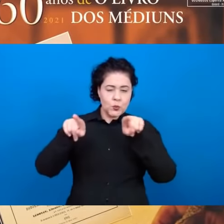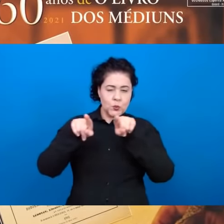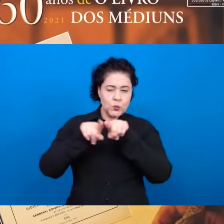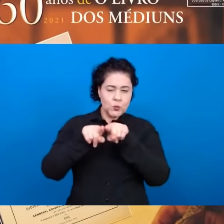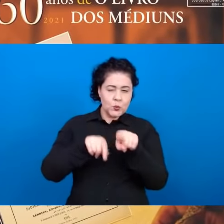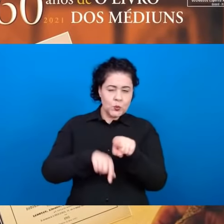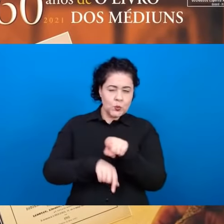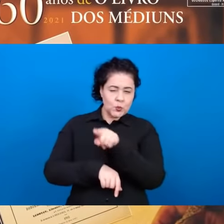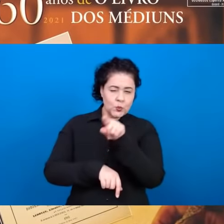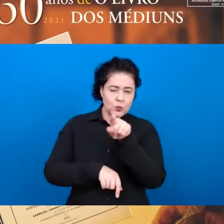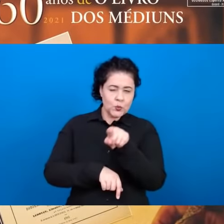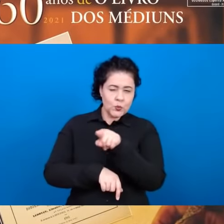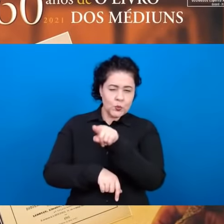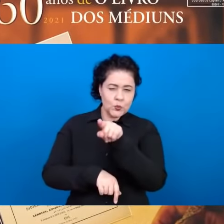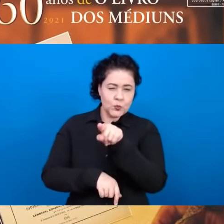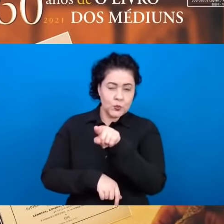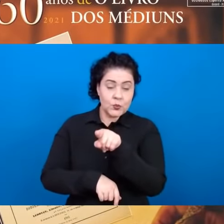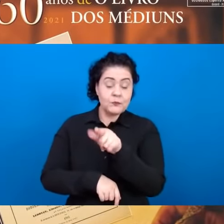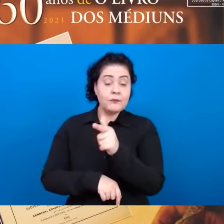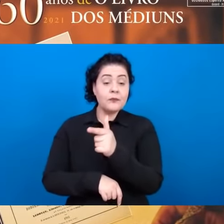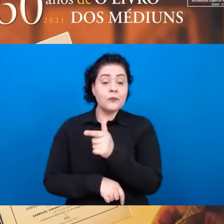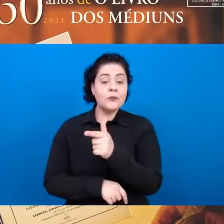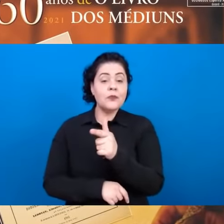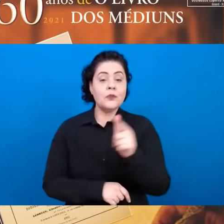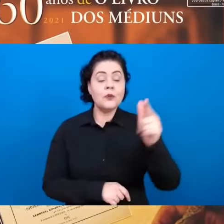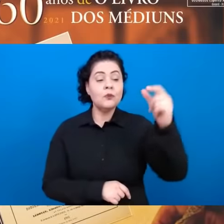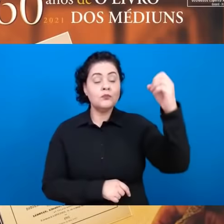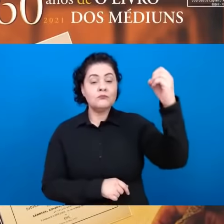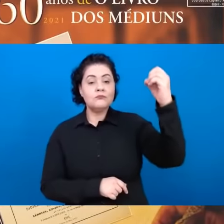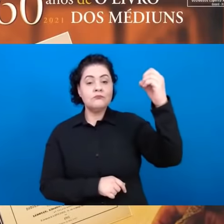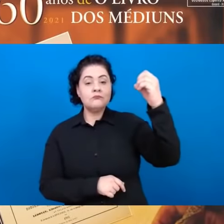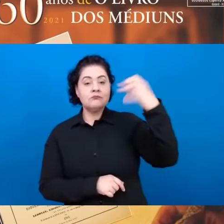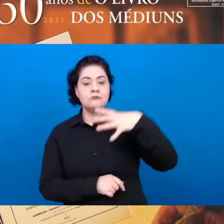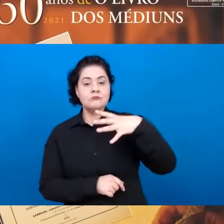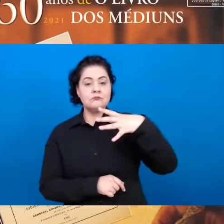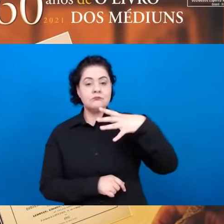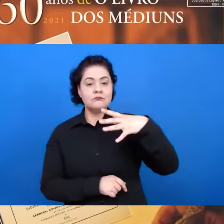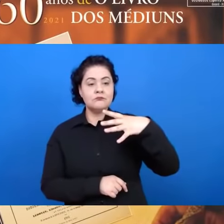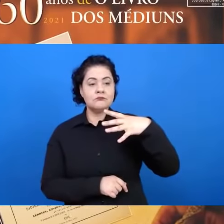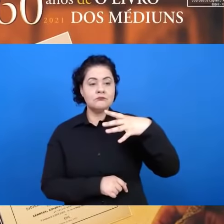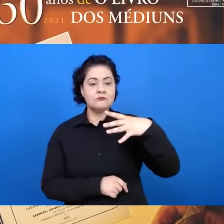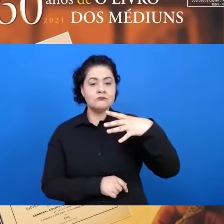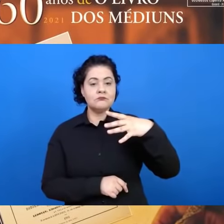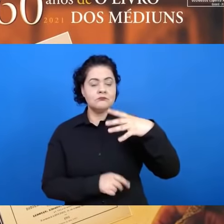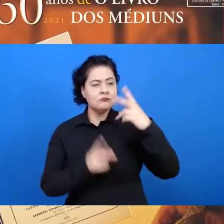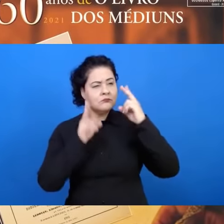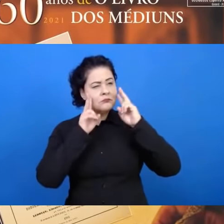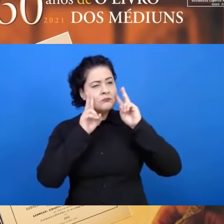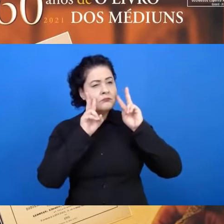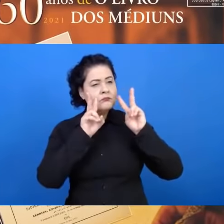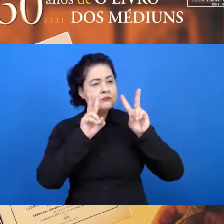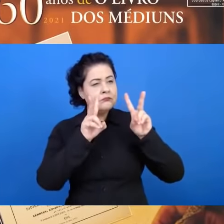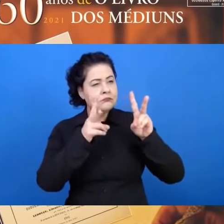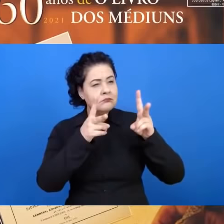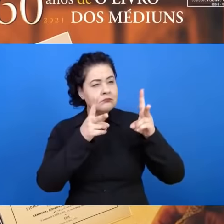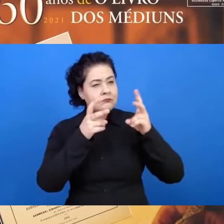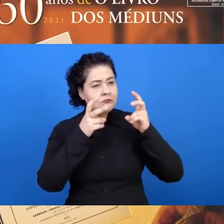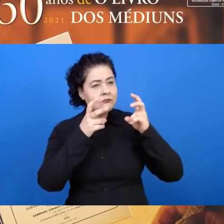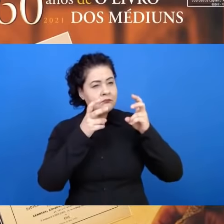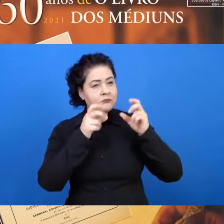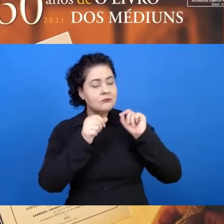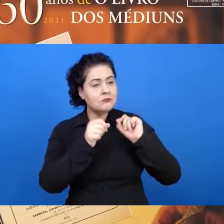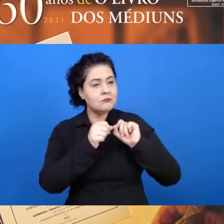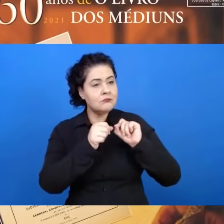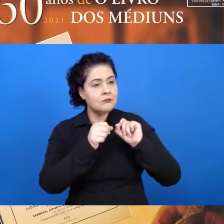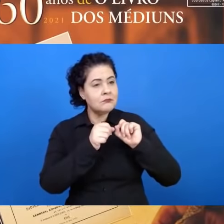Outra luz lhe banha os olhos deslumbrados e no caminho que